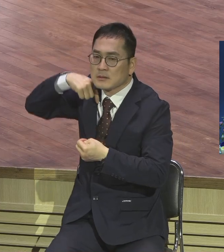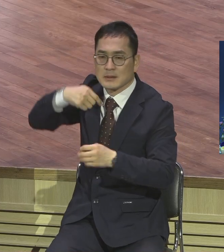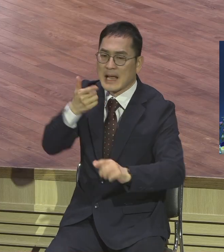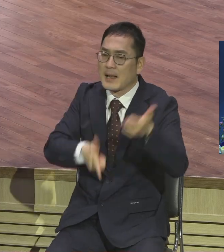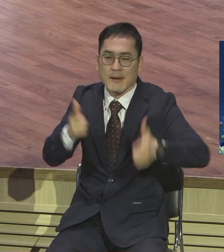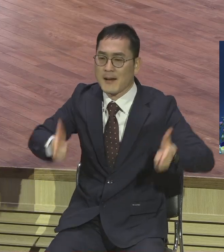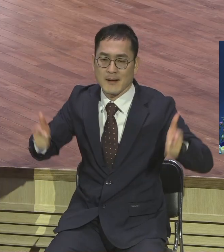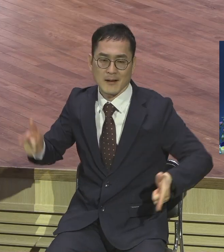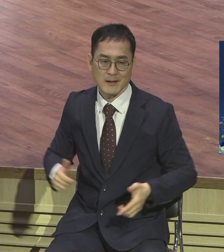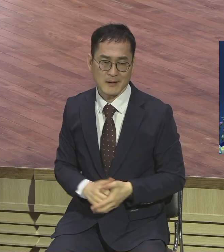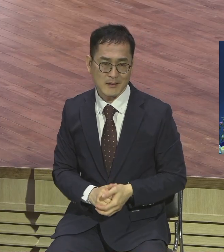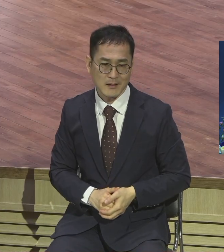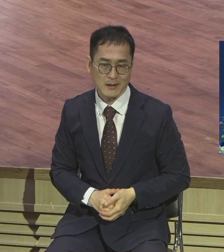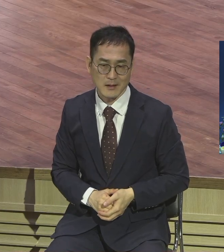예수님이 무슨 사람을 그렇게